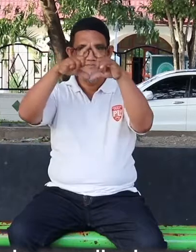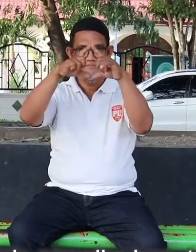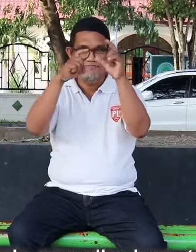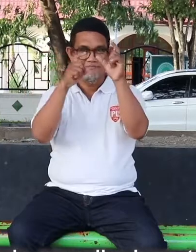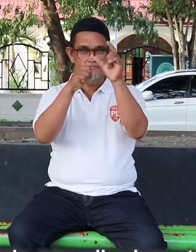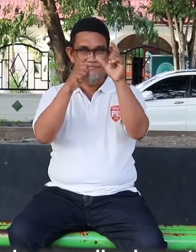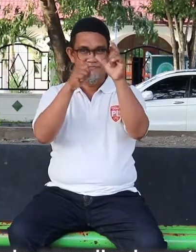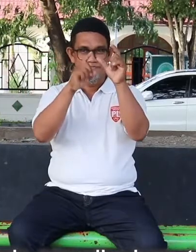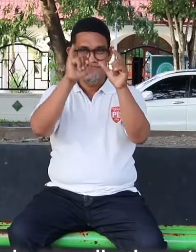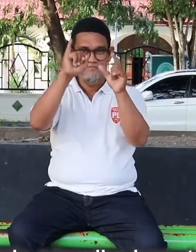seperti ini.